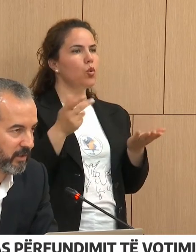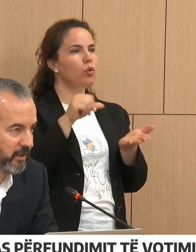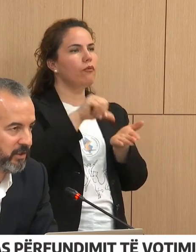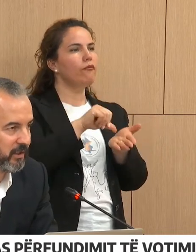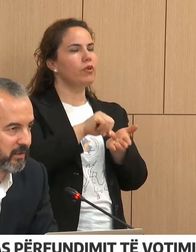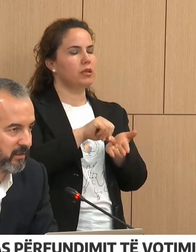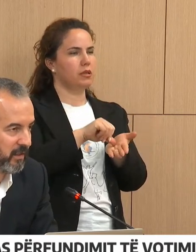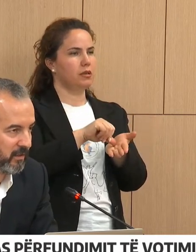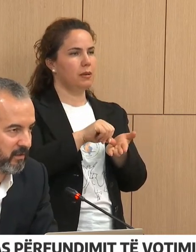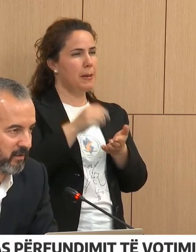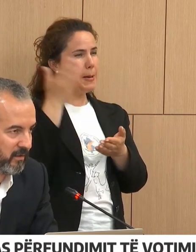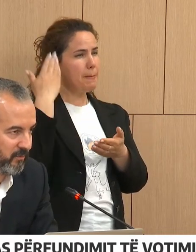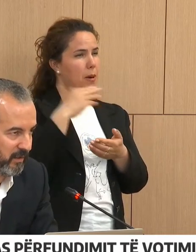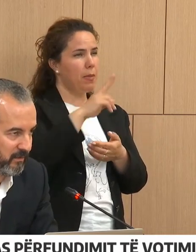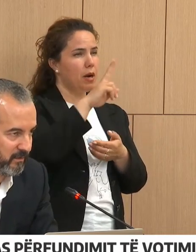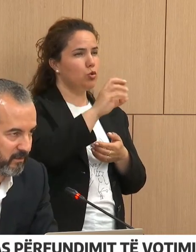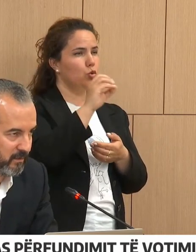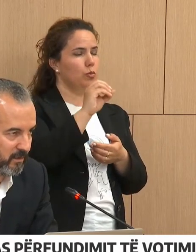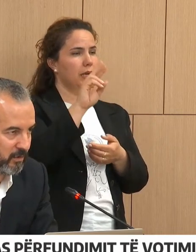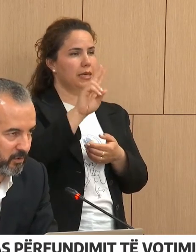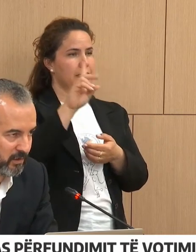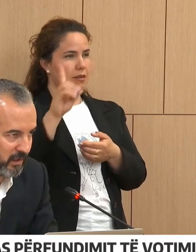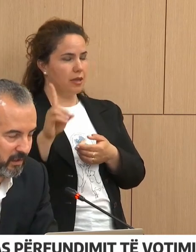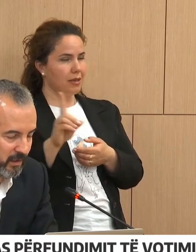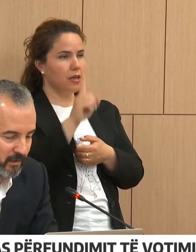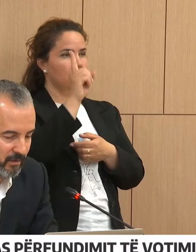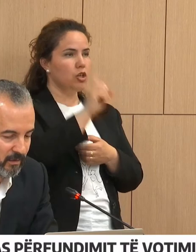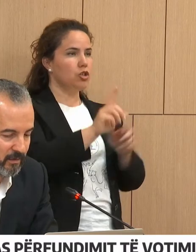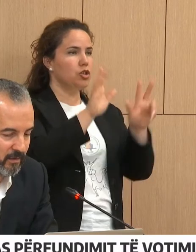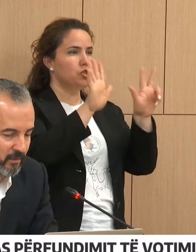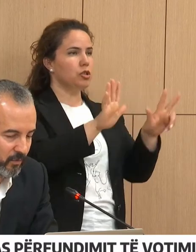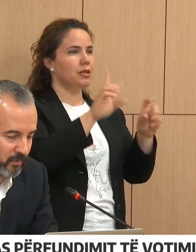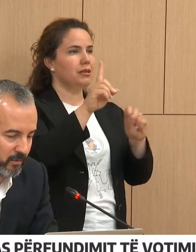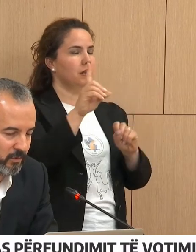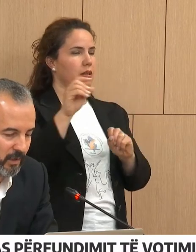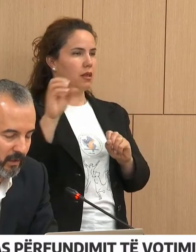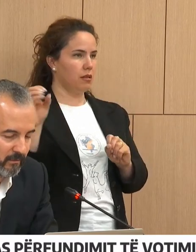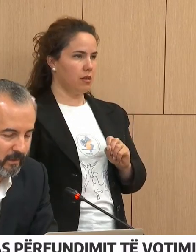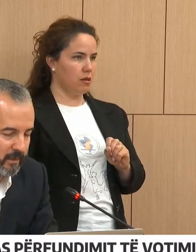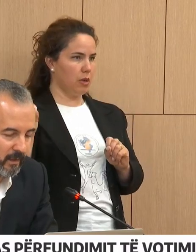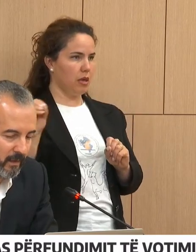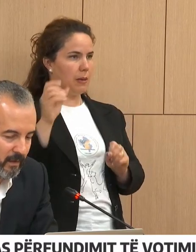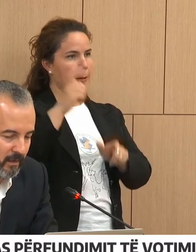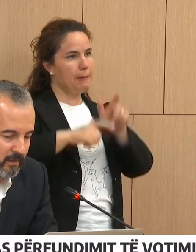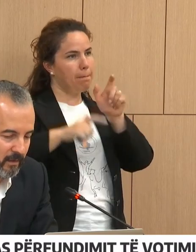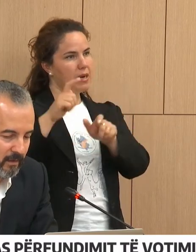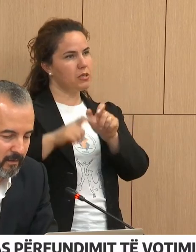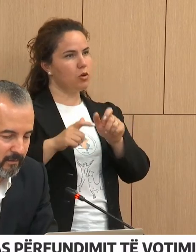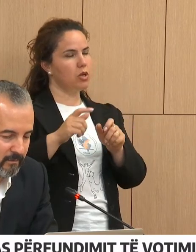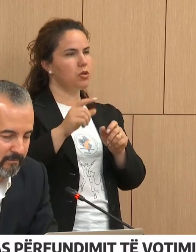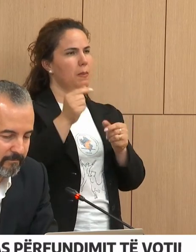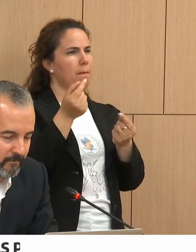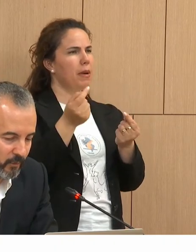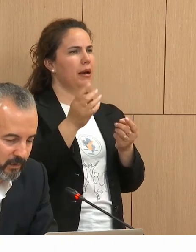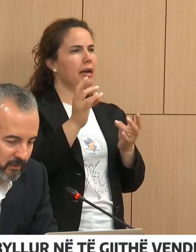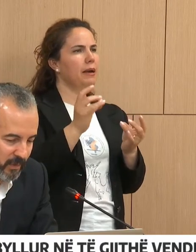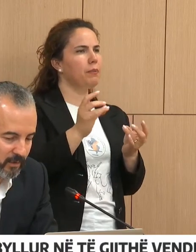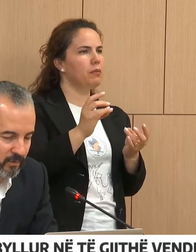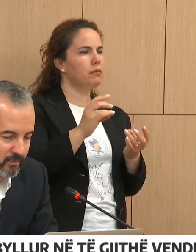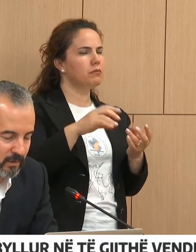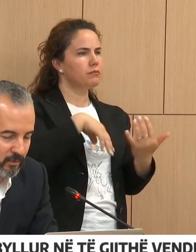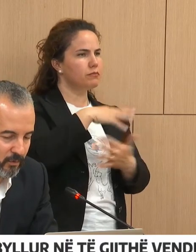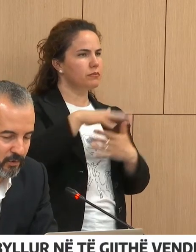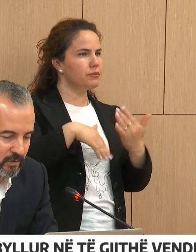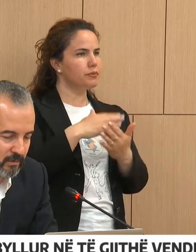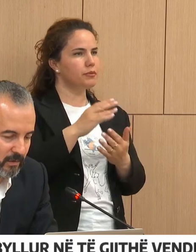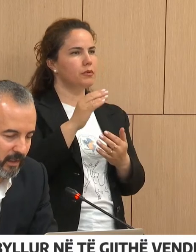kjo shqipër ka qenë 180.000. Në këto zjedhje, kur ndoshta mund të